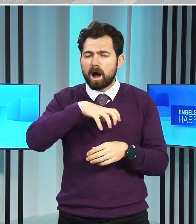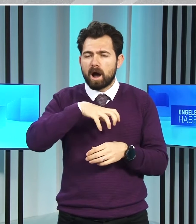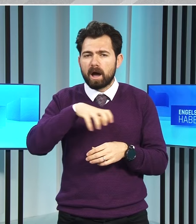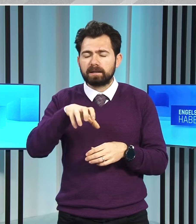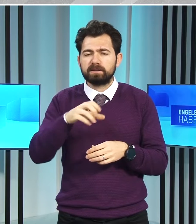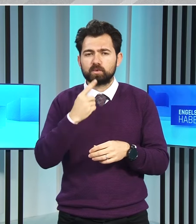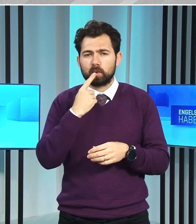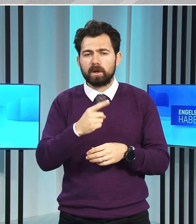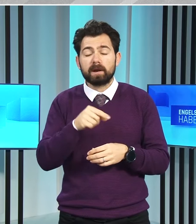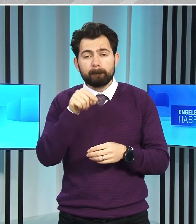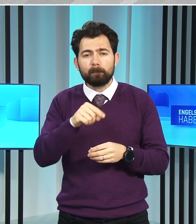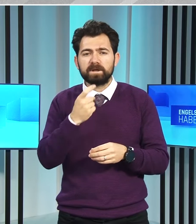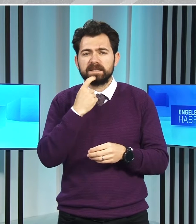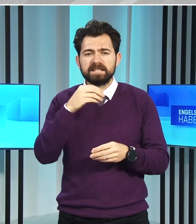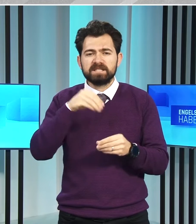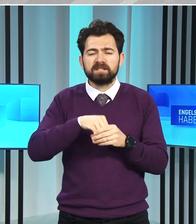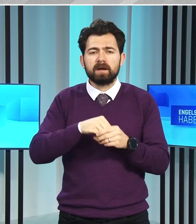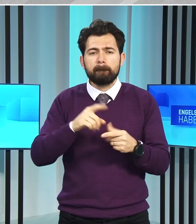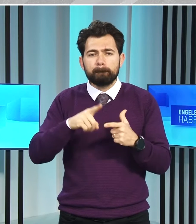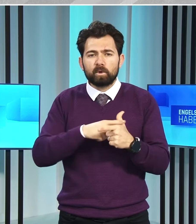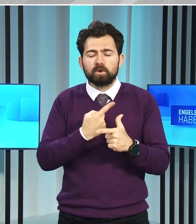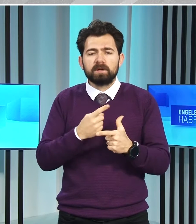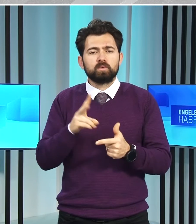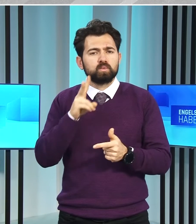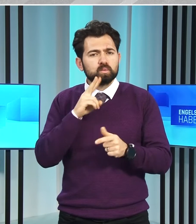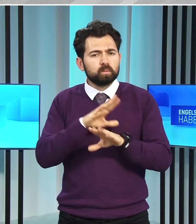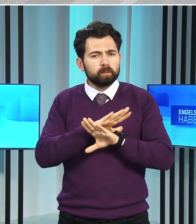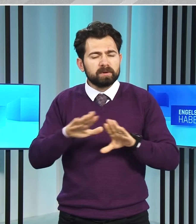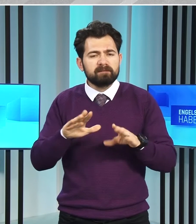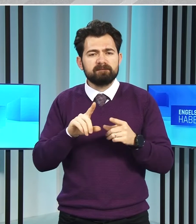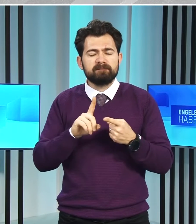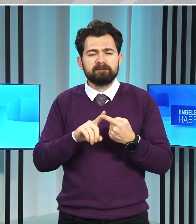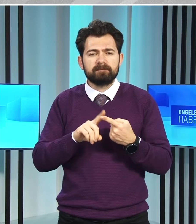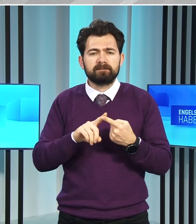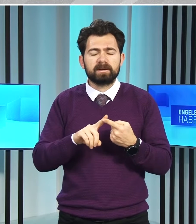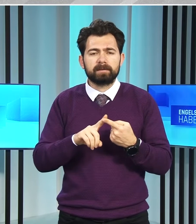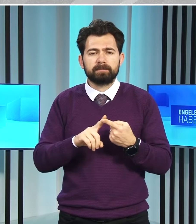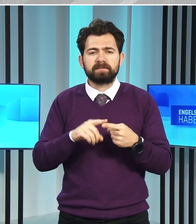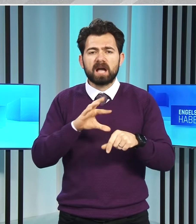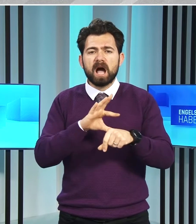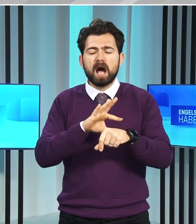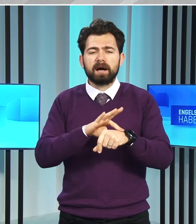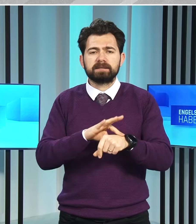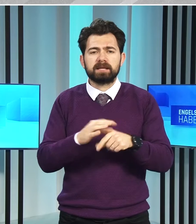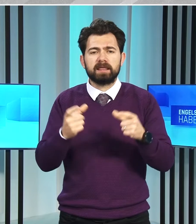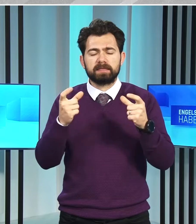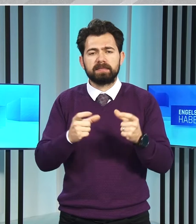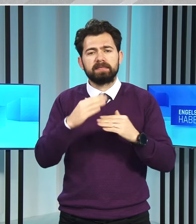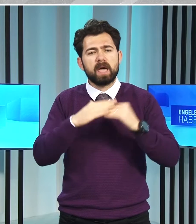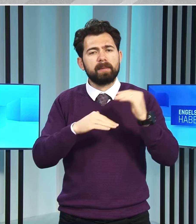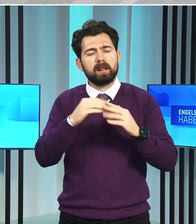belirterek, bu yıl içerisinde projenin sonuçlanmasıyla hastanenin temellerinin